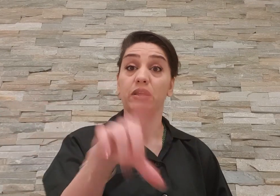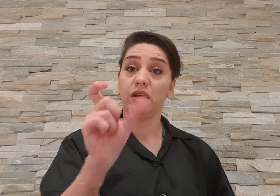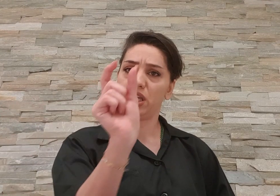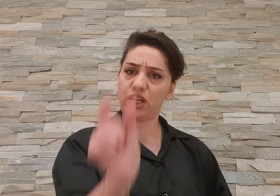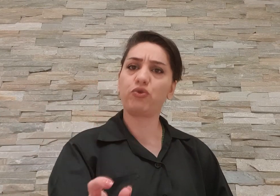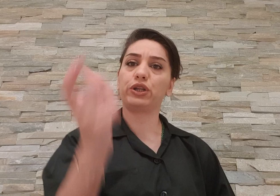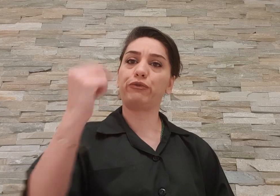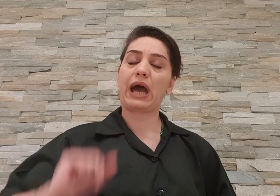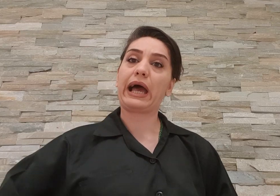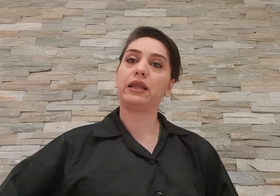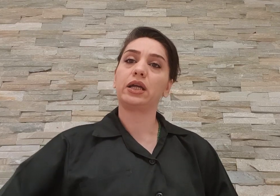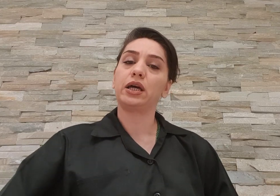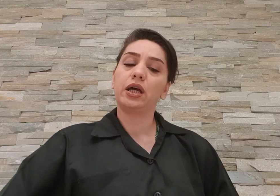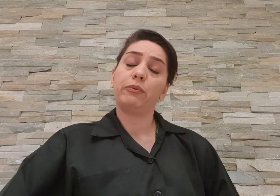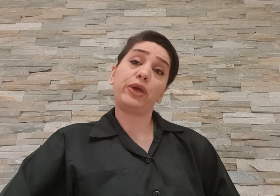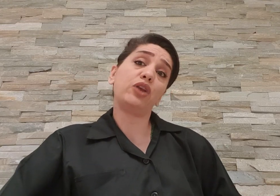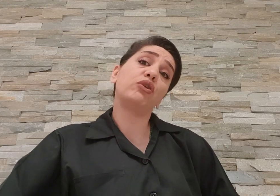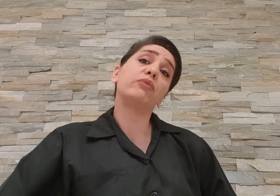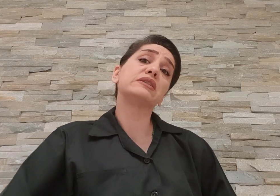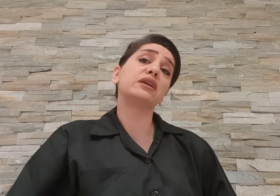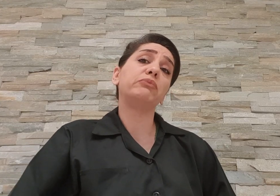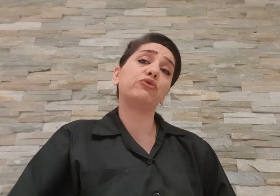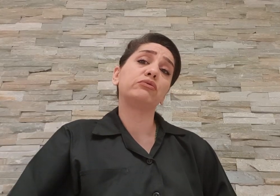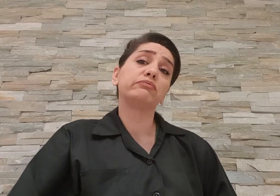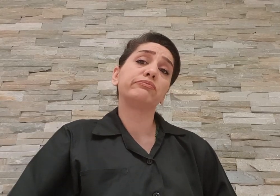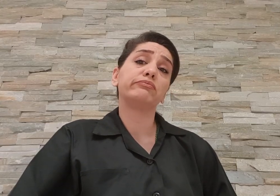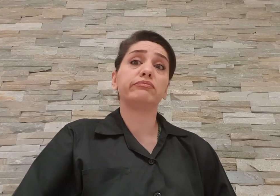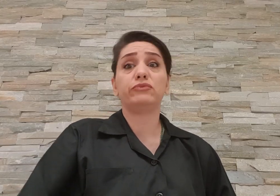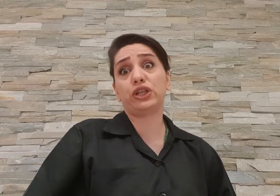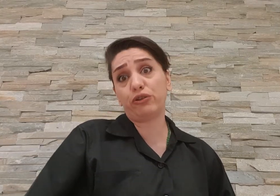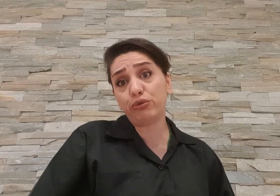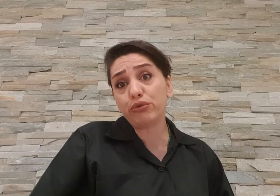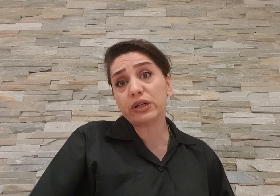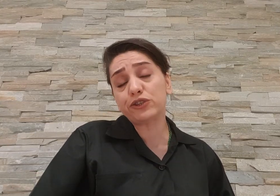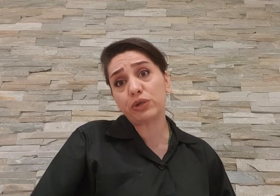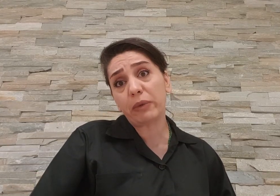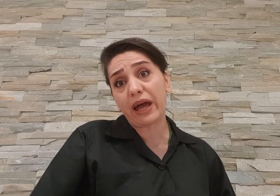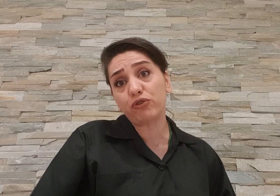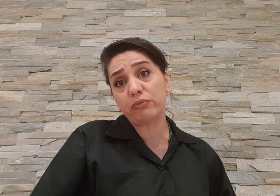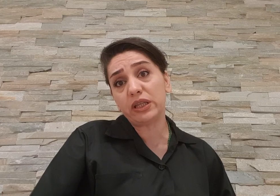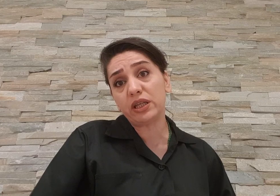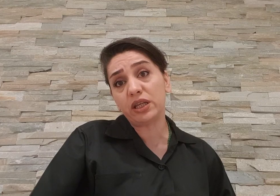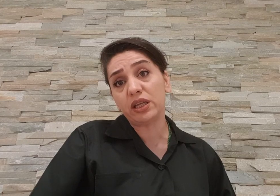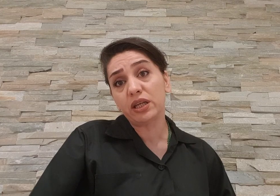یه ریکوردر اون بقل داره بیاین اونا رو بذاریم بیرون چرا دروغ نشونه مردم میدین؟